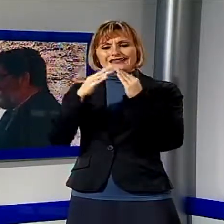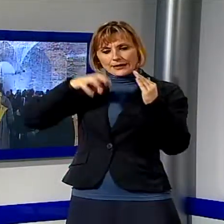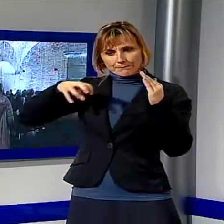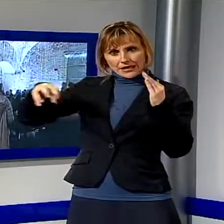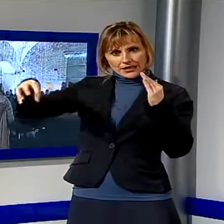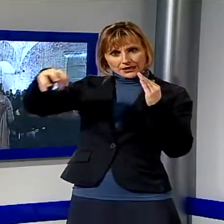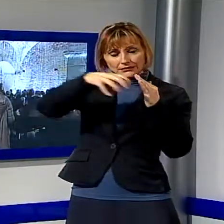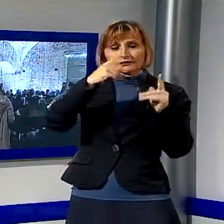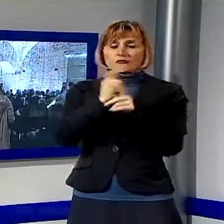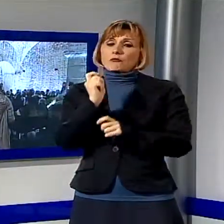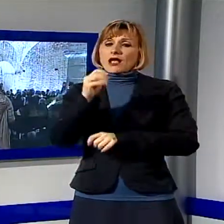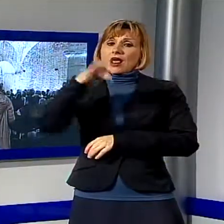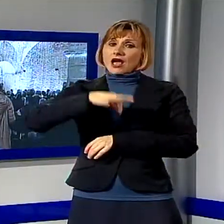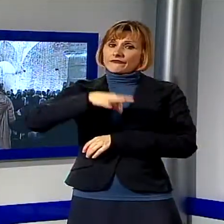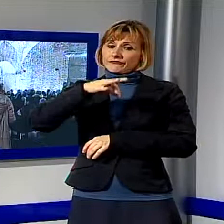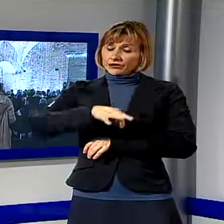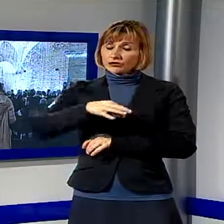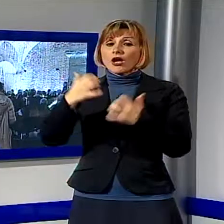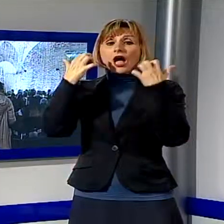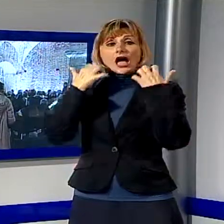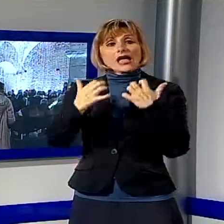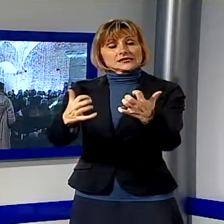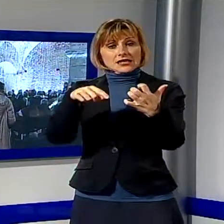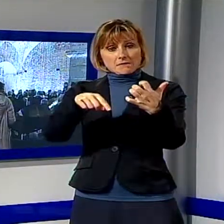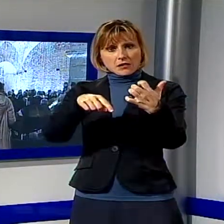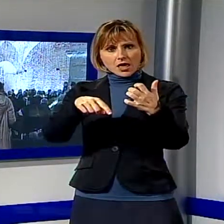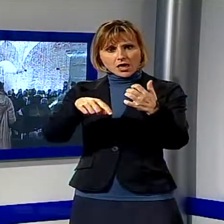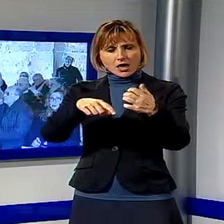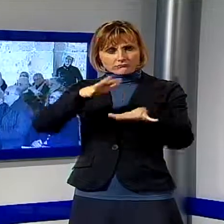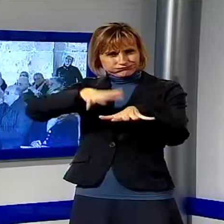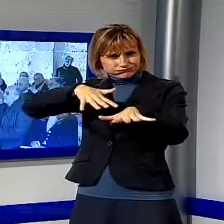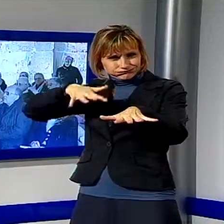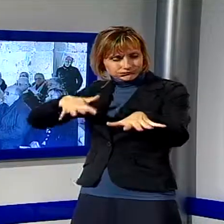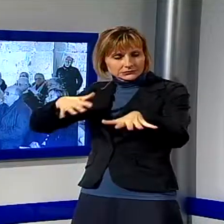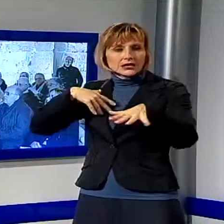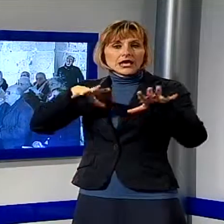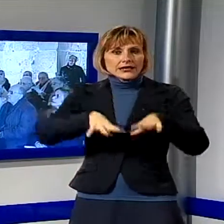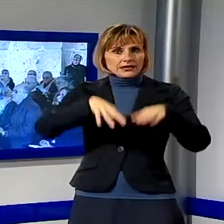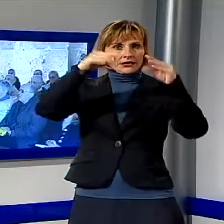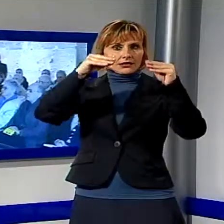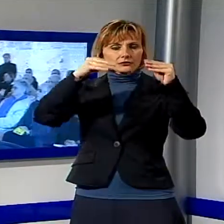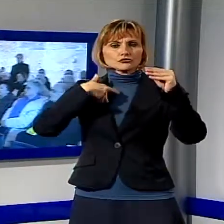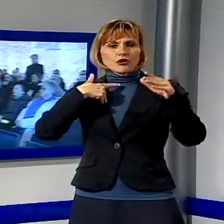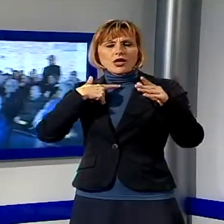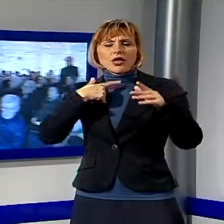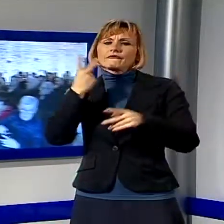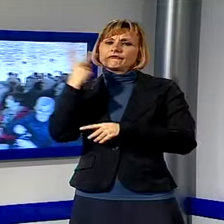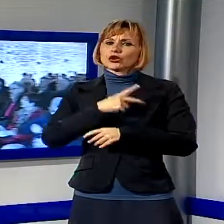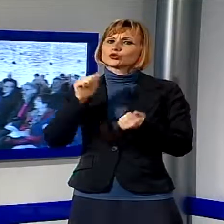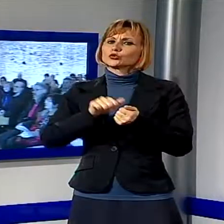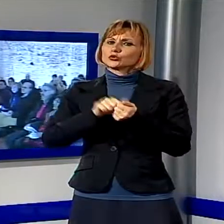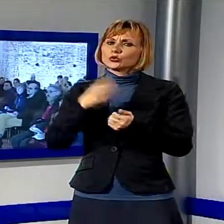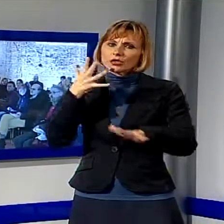'assemblea è stata molto partecipata. A inizio incontro c'è stato un duro intervento della